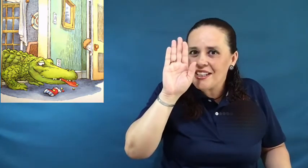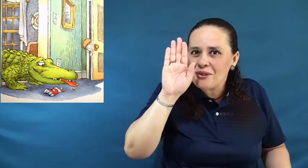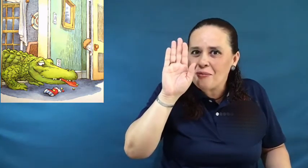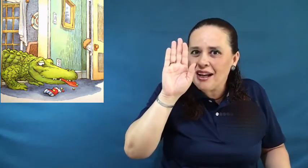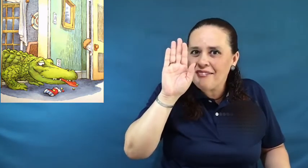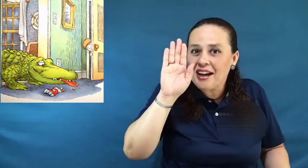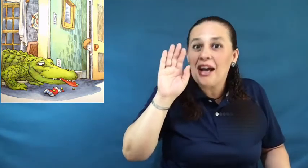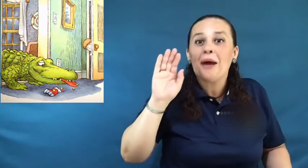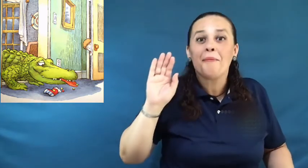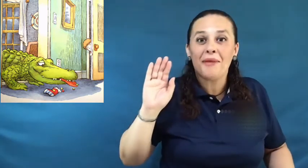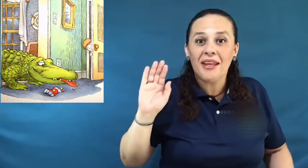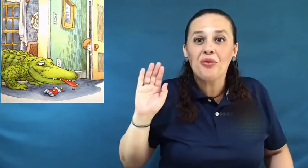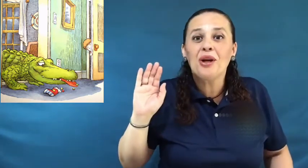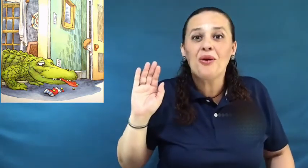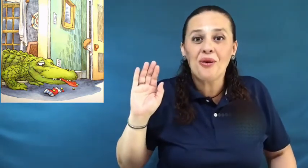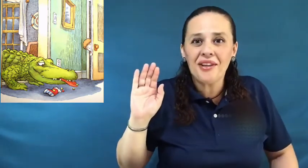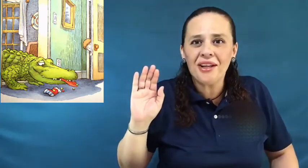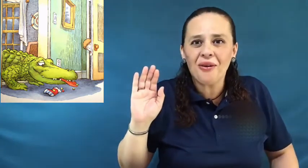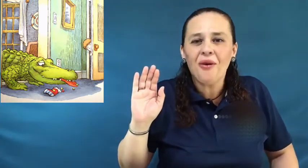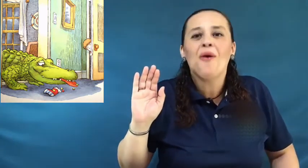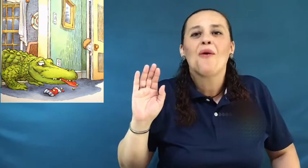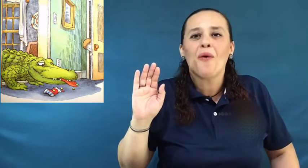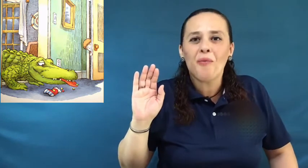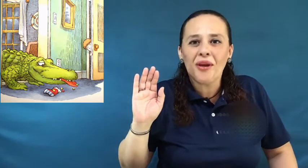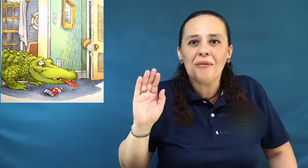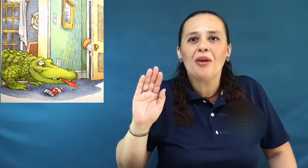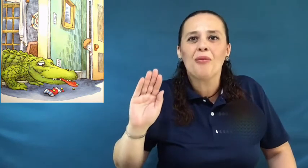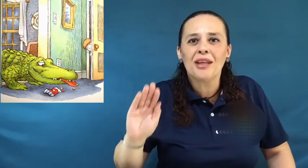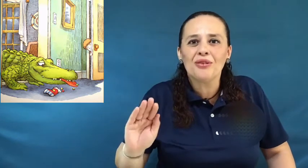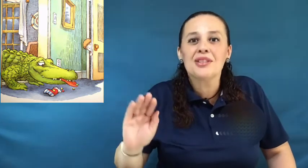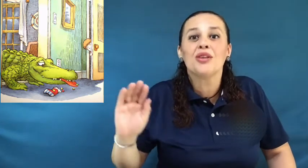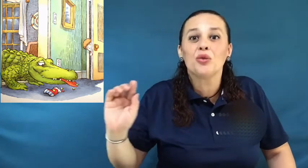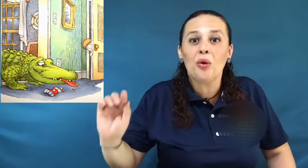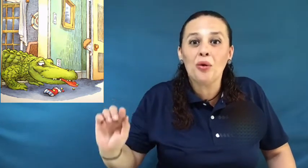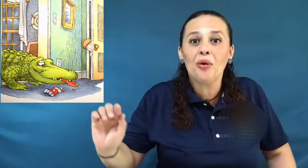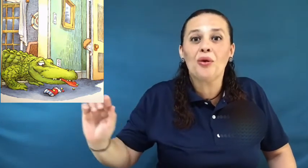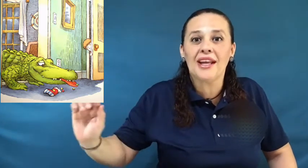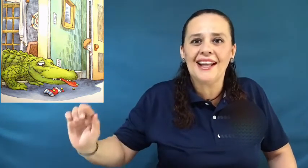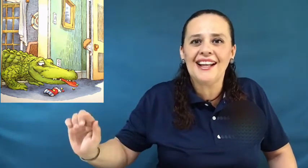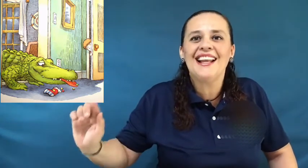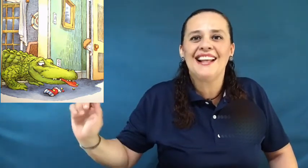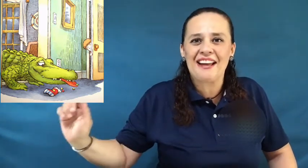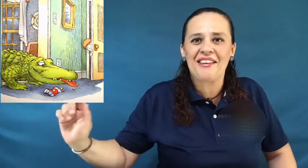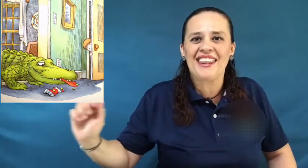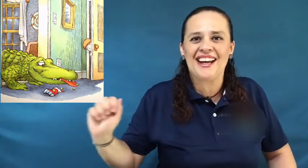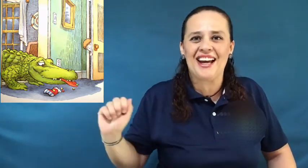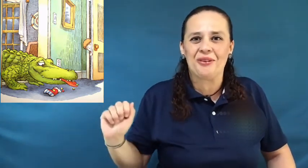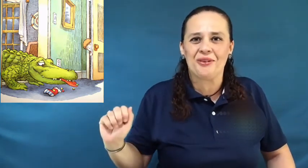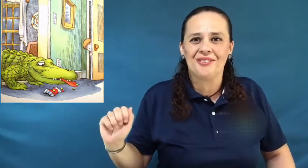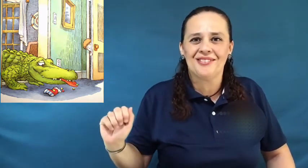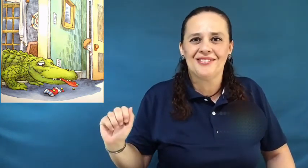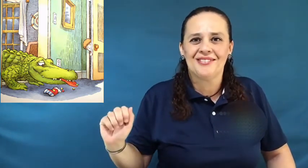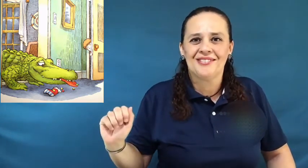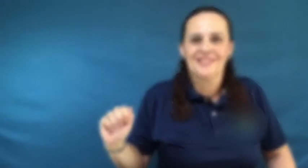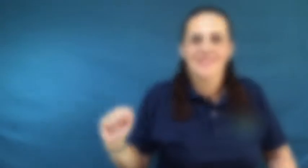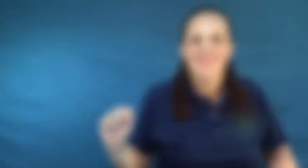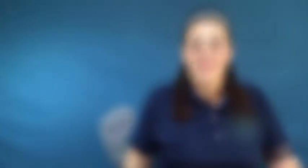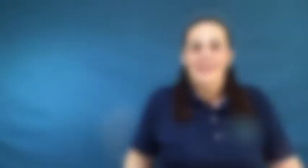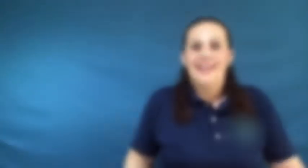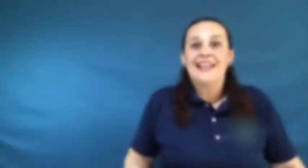asomaba, viendo al cocodrilo, cómo iba comiéndose todo lo que él le había dejado. El